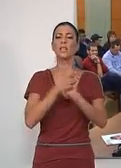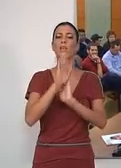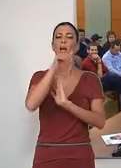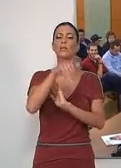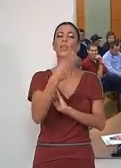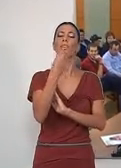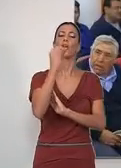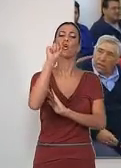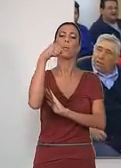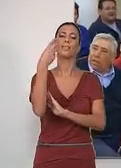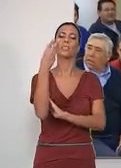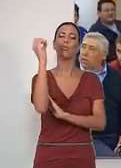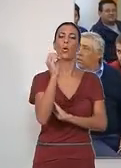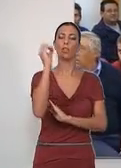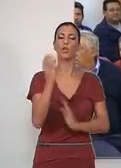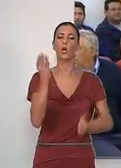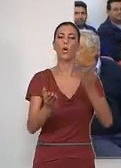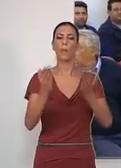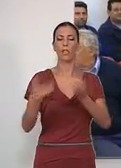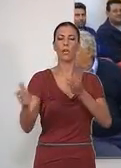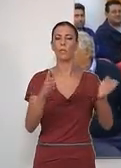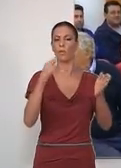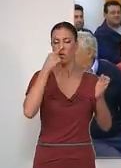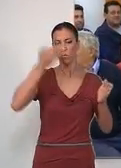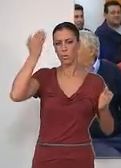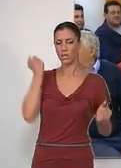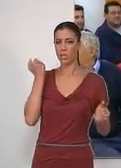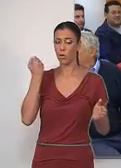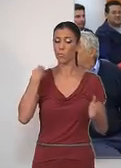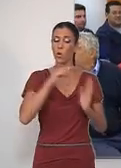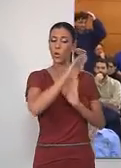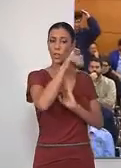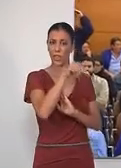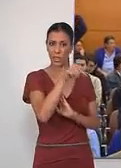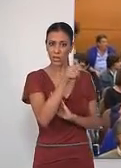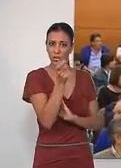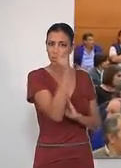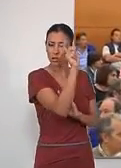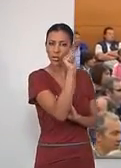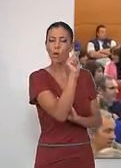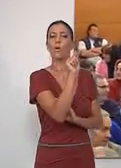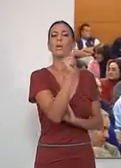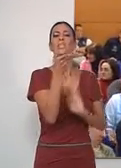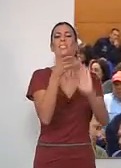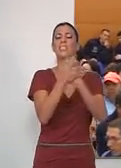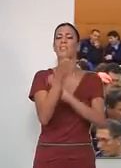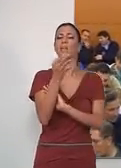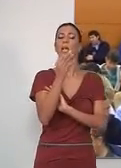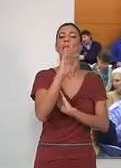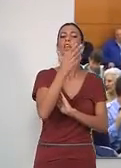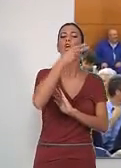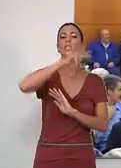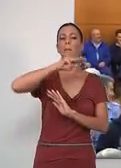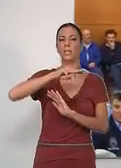,3% respecto al mismo periodo del año anterior. Este descenso, con el que se encadenan